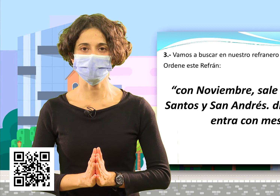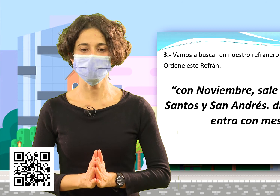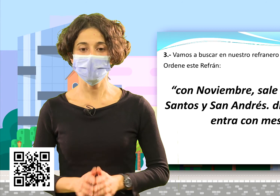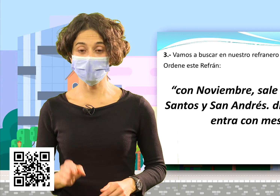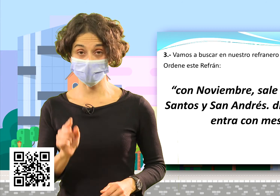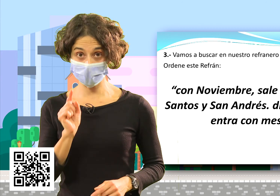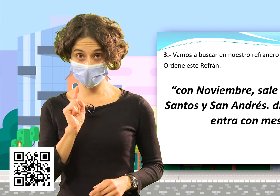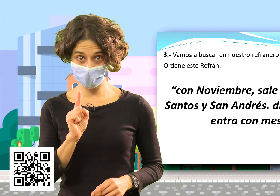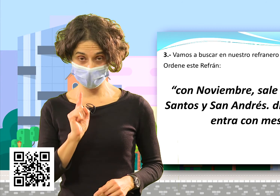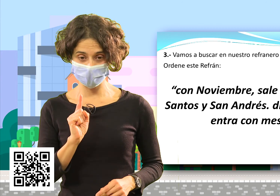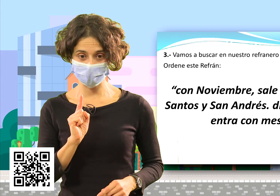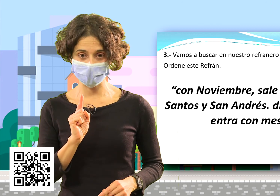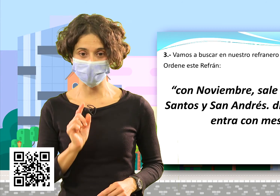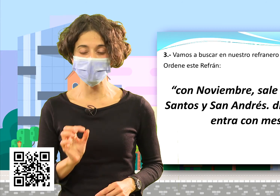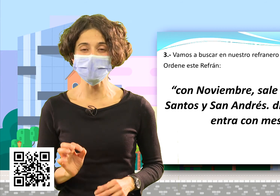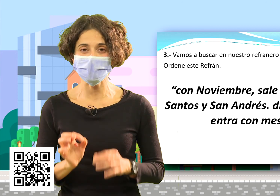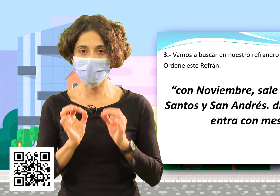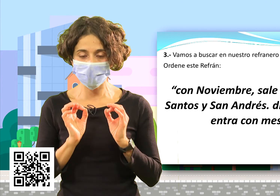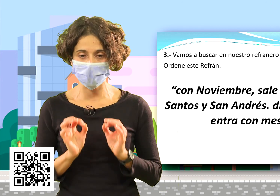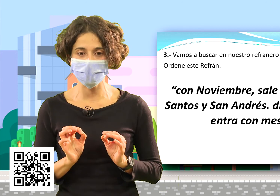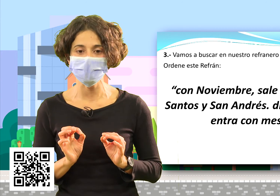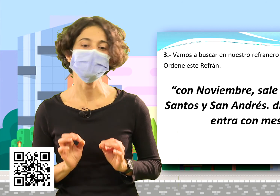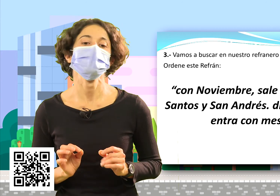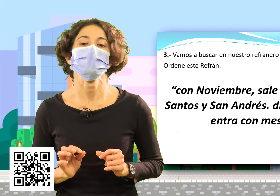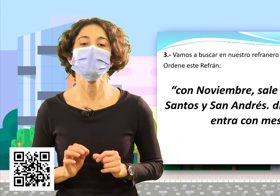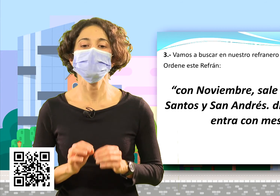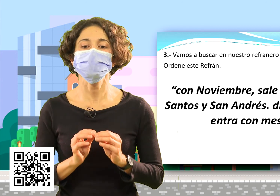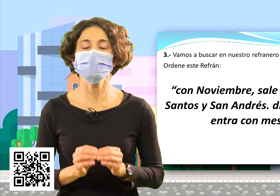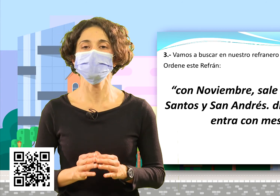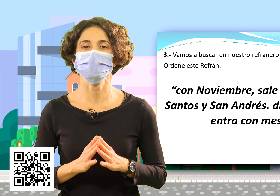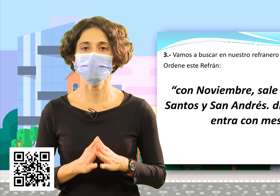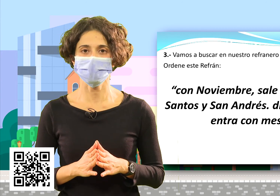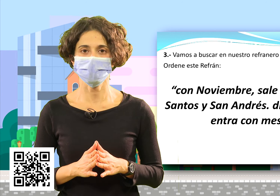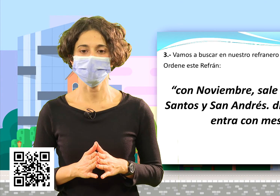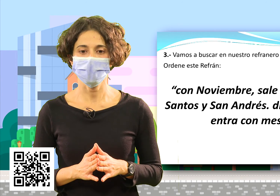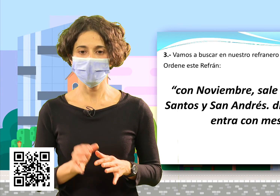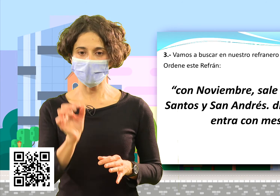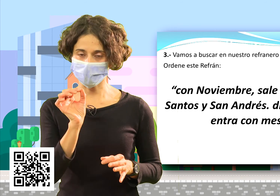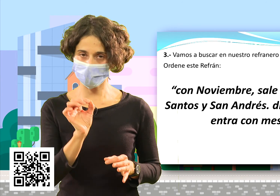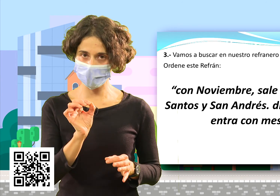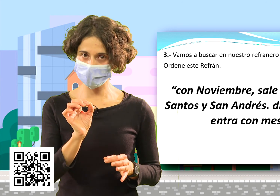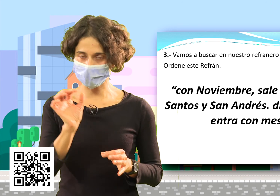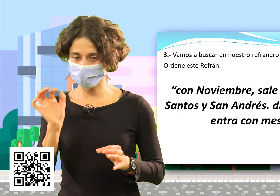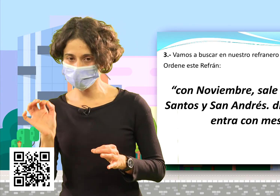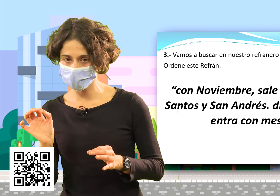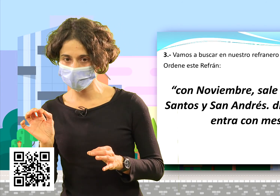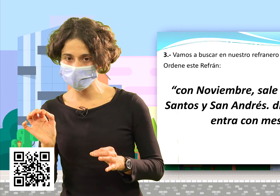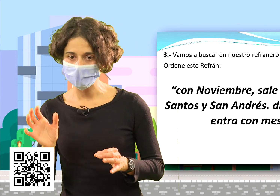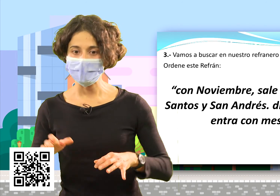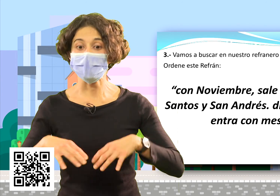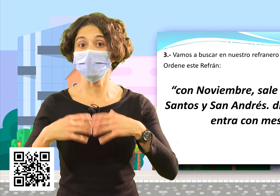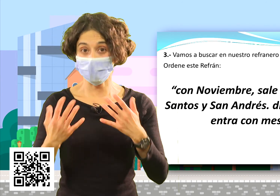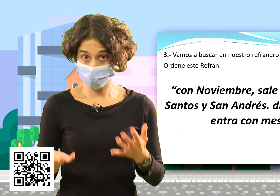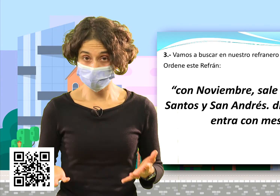encontramos. Les voy a dar una pequeña pista. Fíjense muy bien en los signos de puntuación. Hay comas, hay puntos,